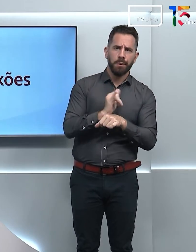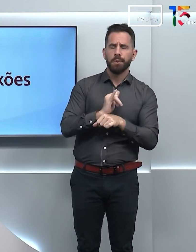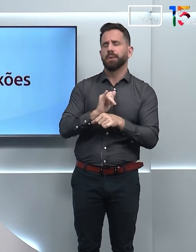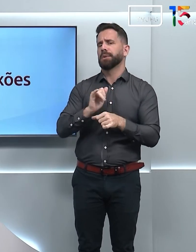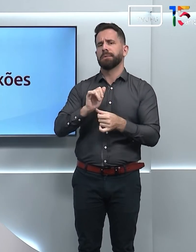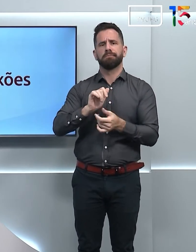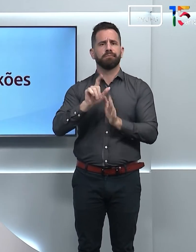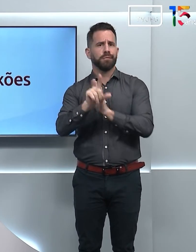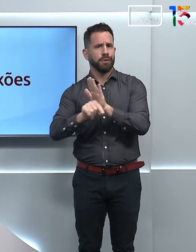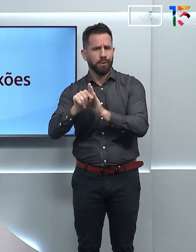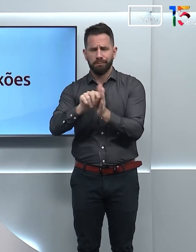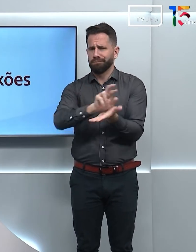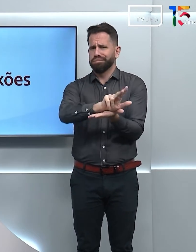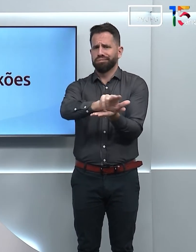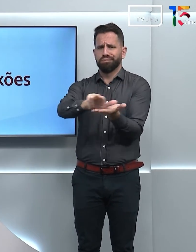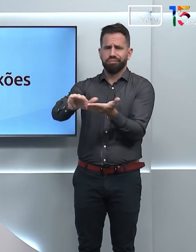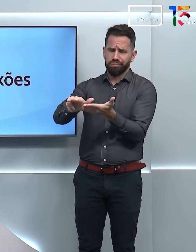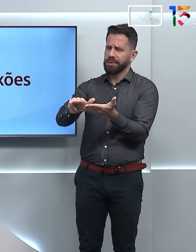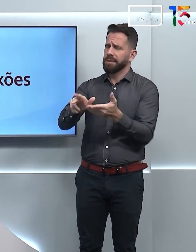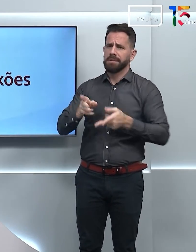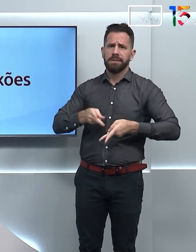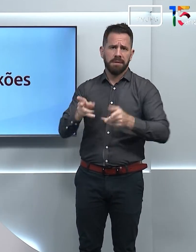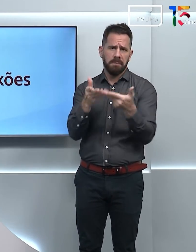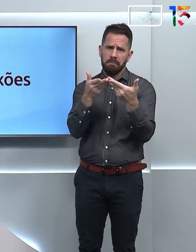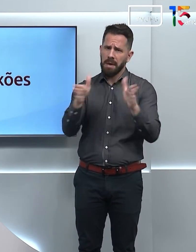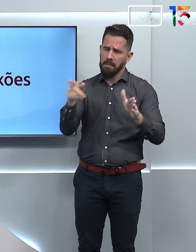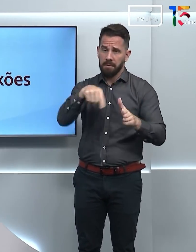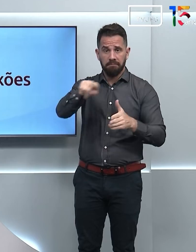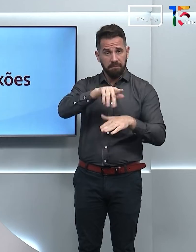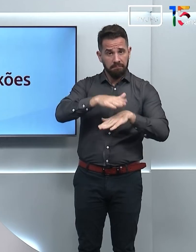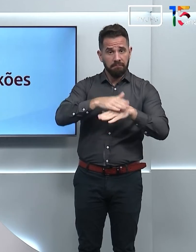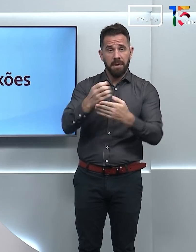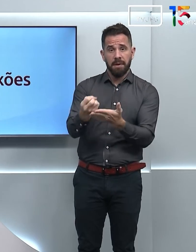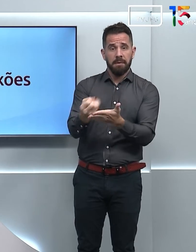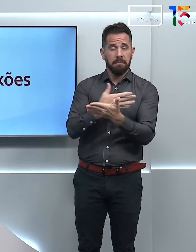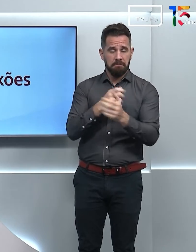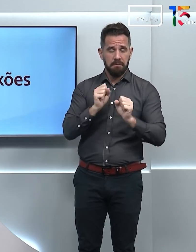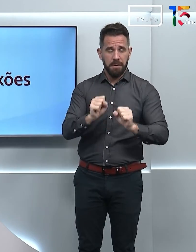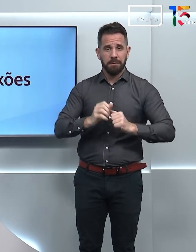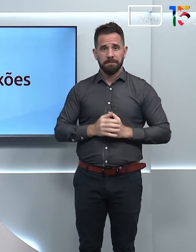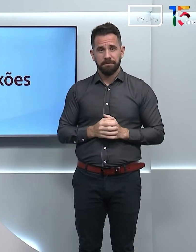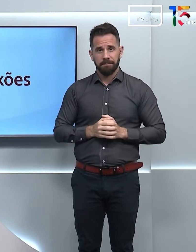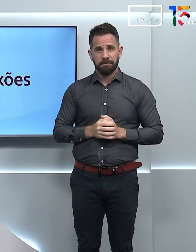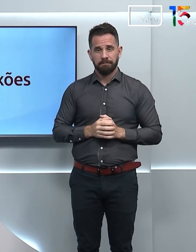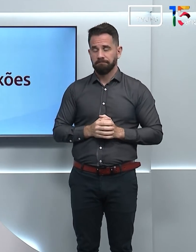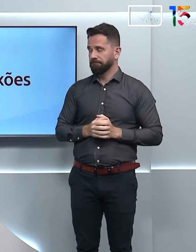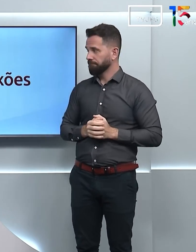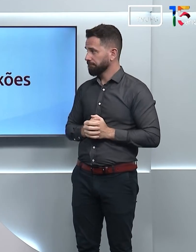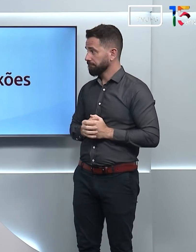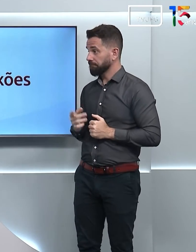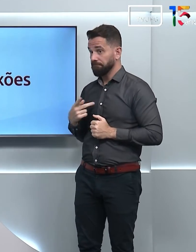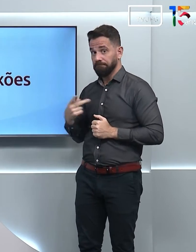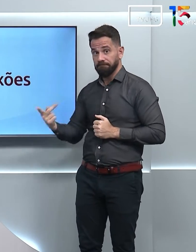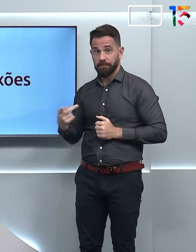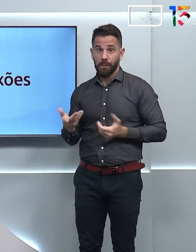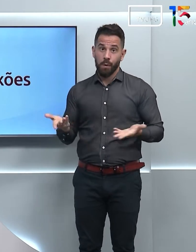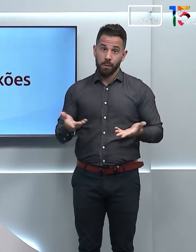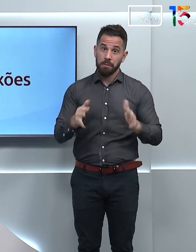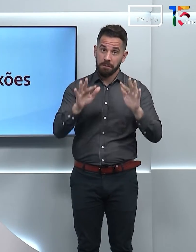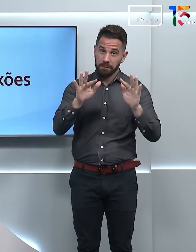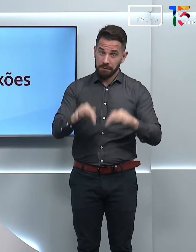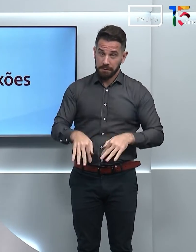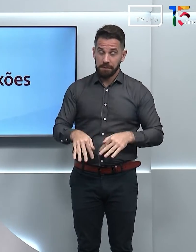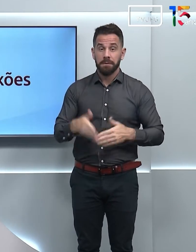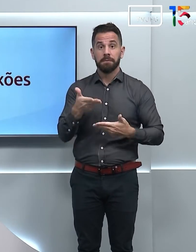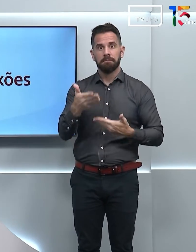comunicação com você estão sempre abertos para receber as suas sugestões. Eu e o professor Diego ficamos